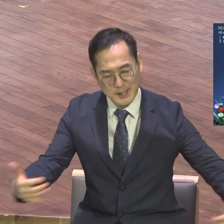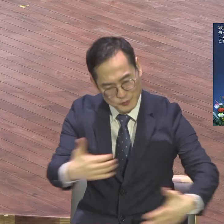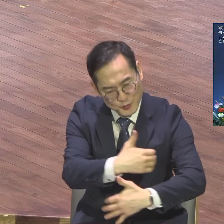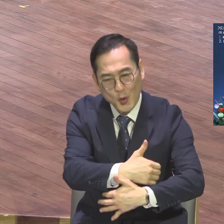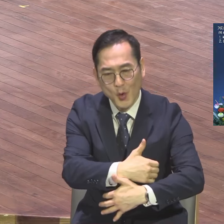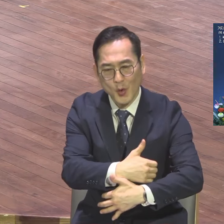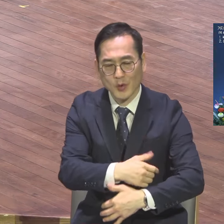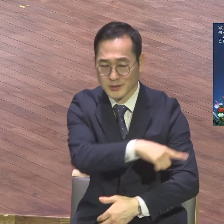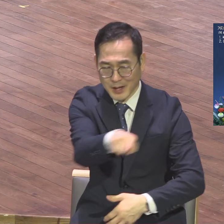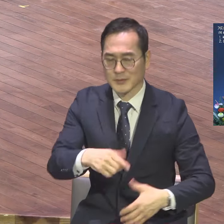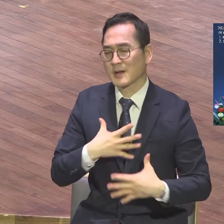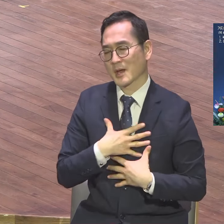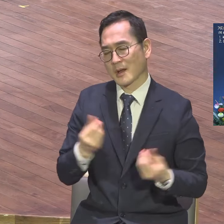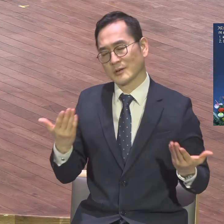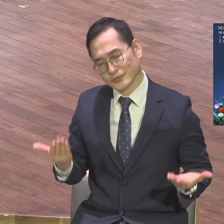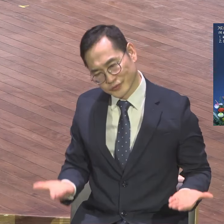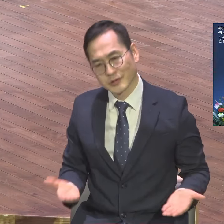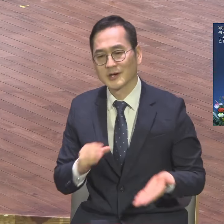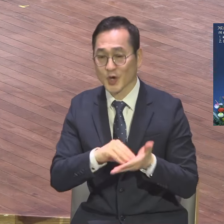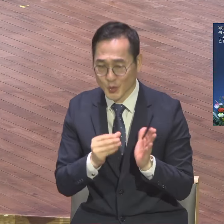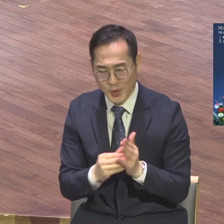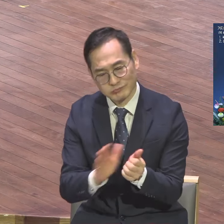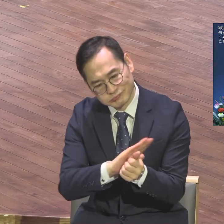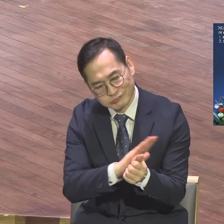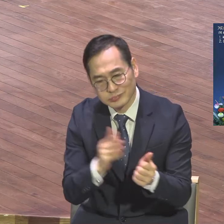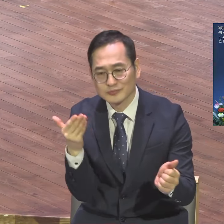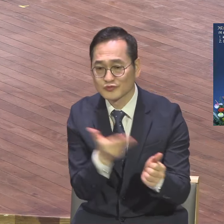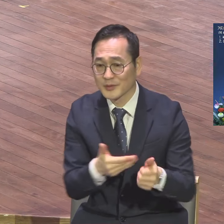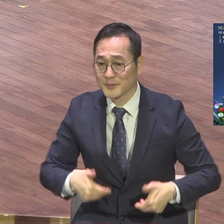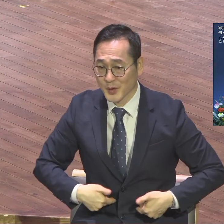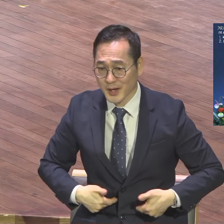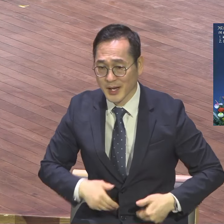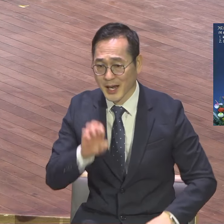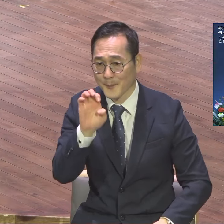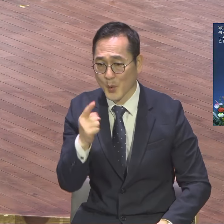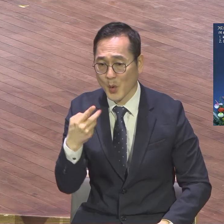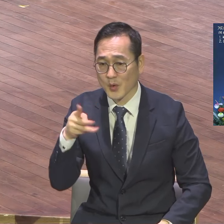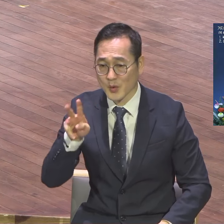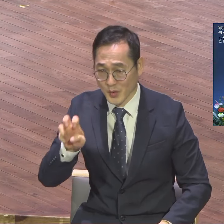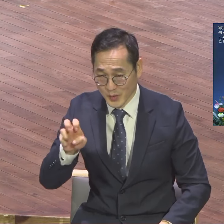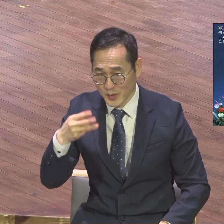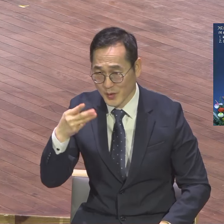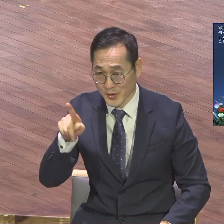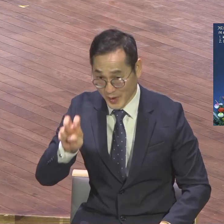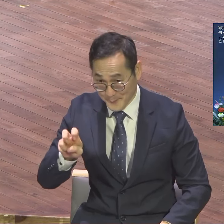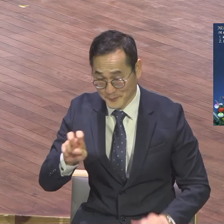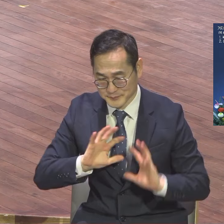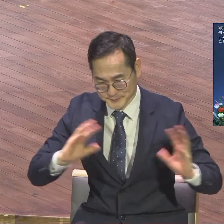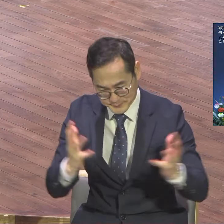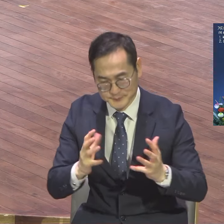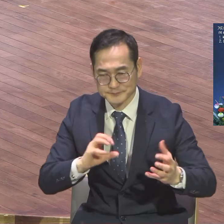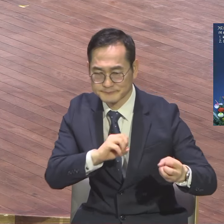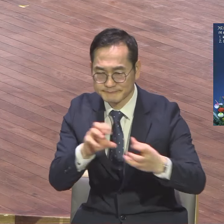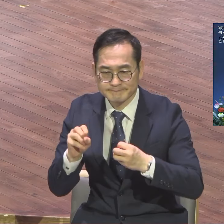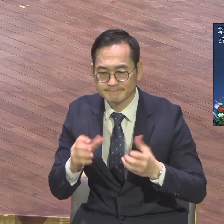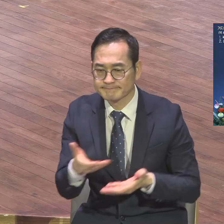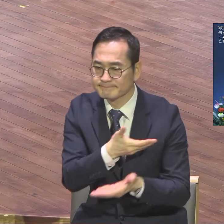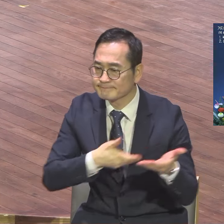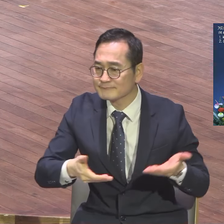하나님 앞에서 그냥 말씀 보름이 중요하거든. 올해 온다. 메시지로 적용하면요. 나의 장막터가